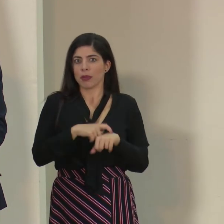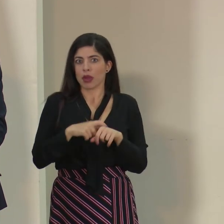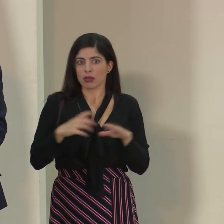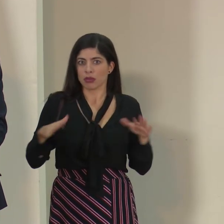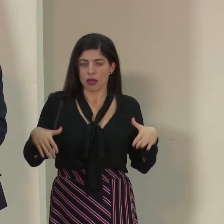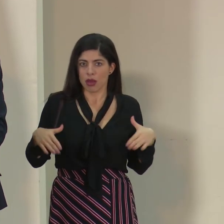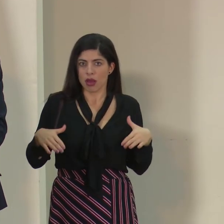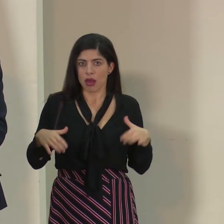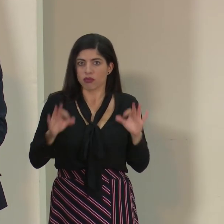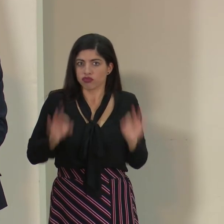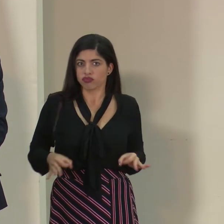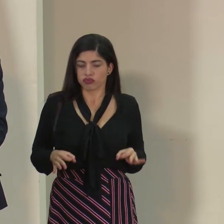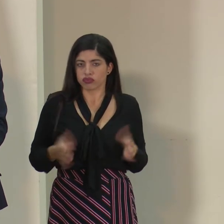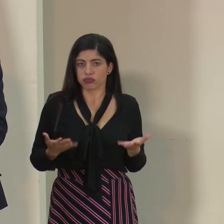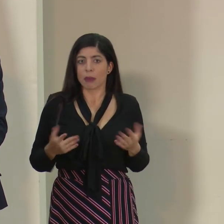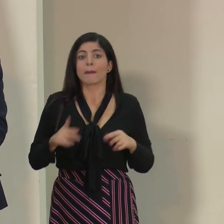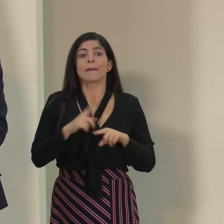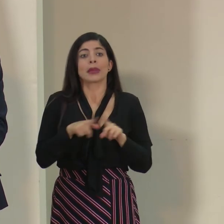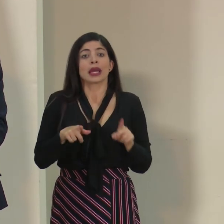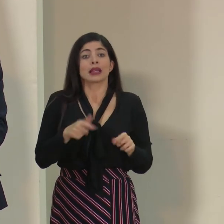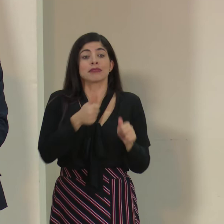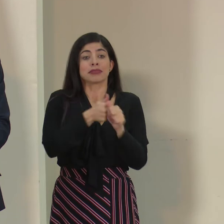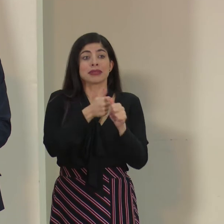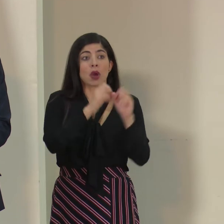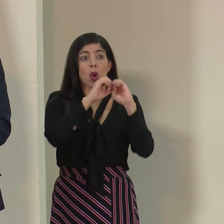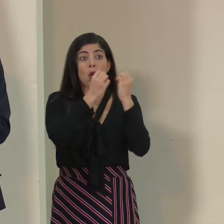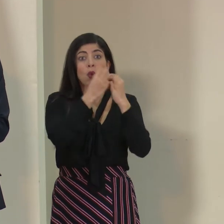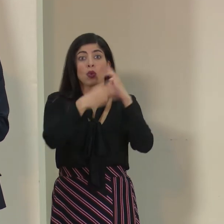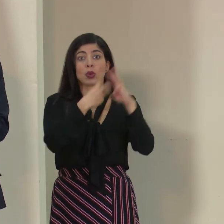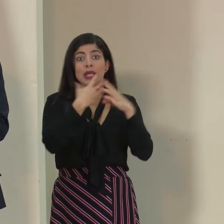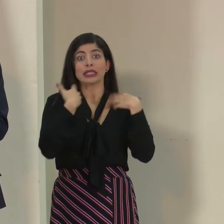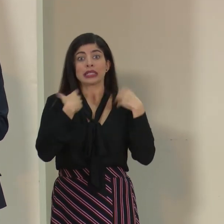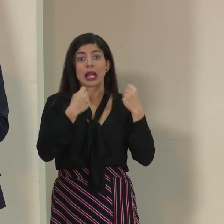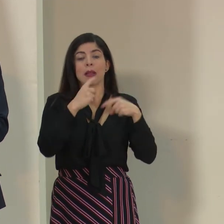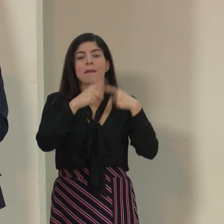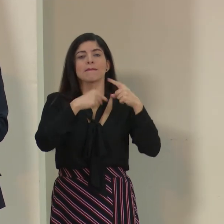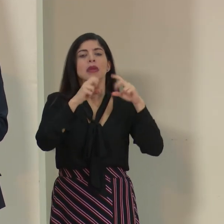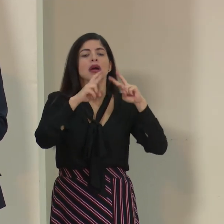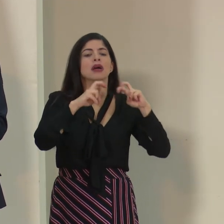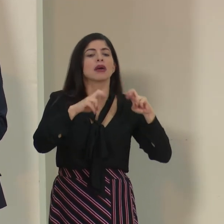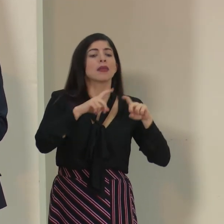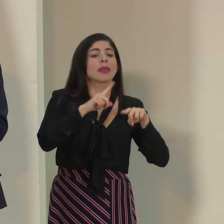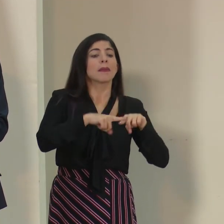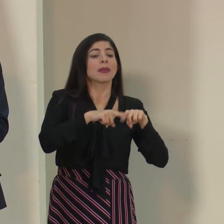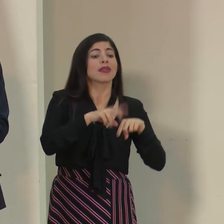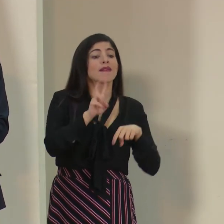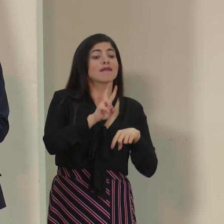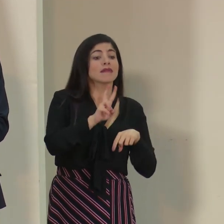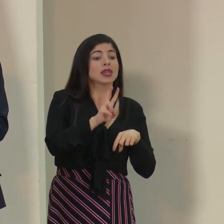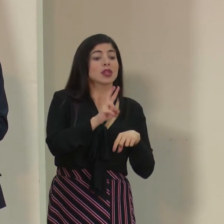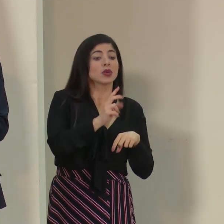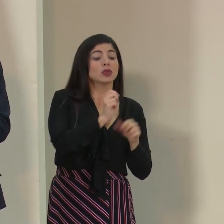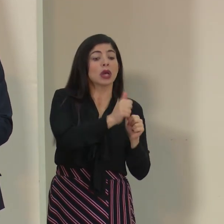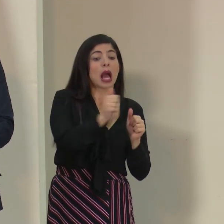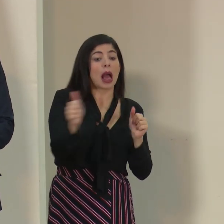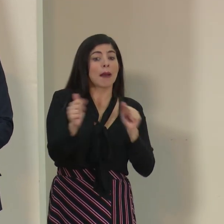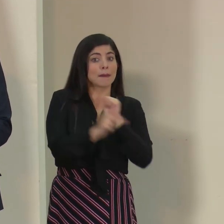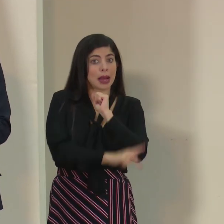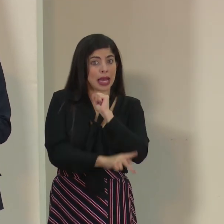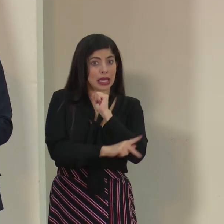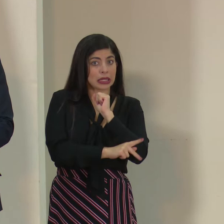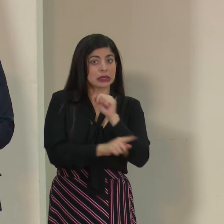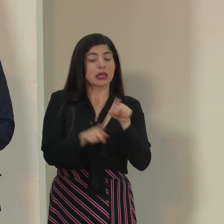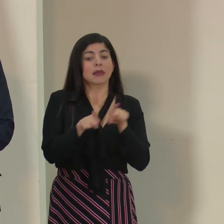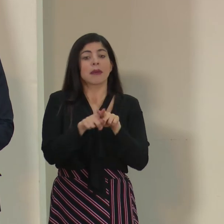totalmente definido, pero la misma OMS ha dicho, tiene que analizarse el comportamiento del virus en cada país, la capacidad que